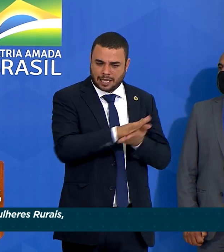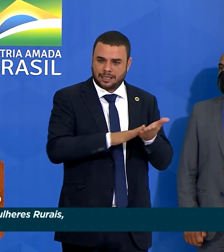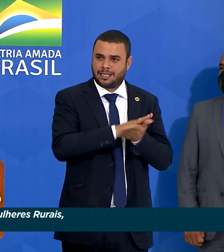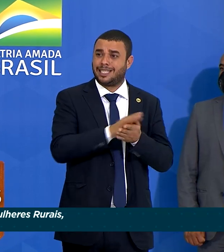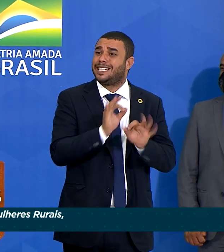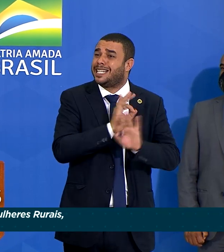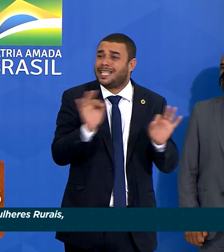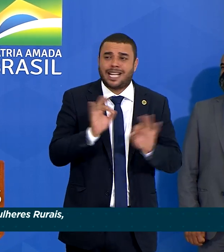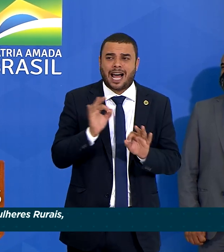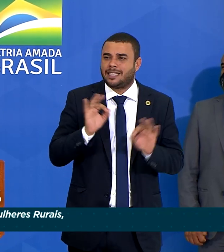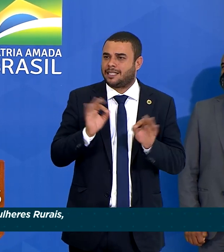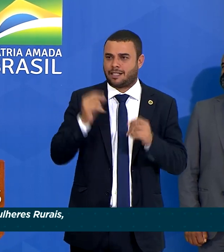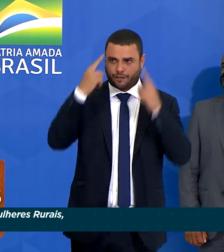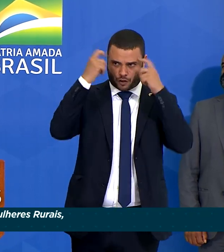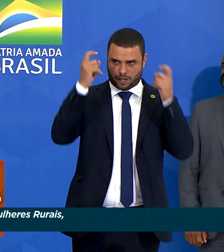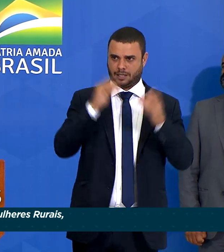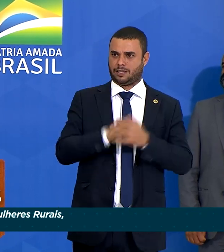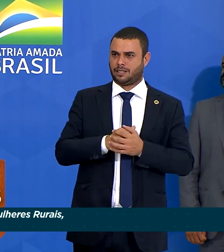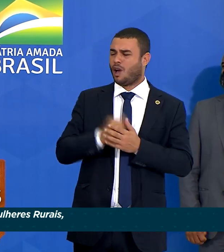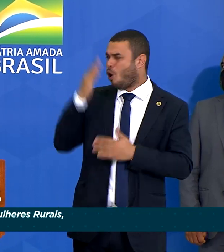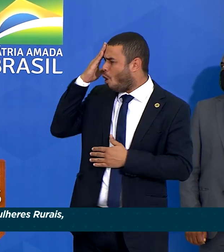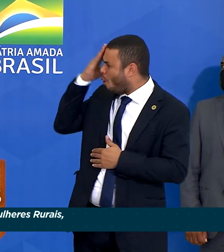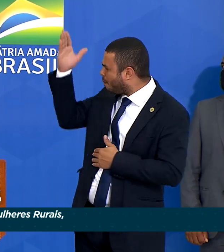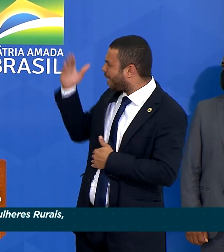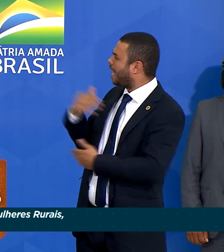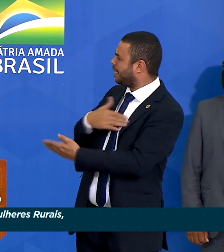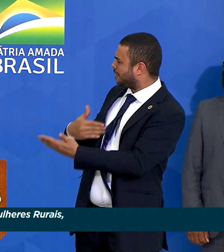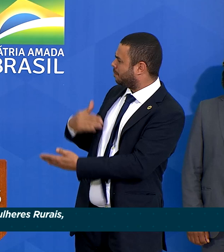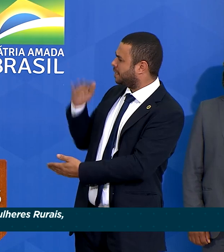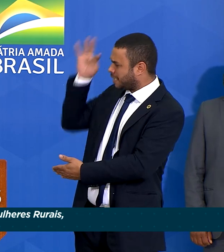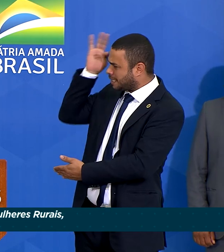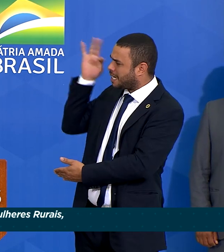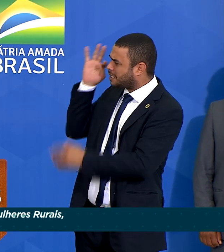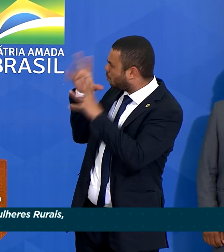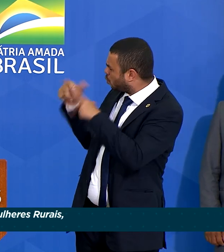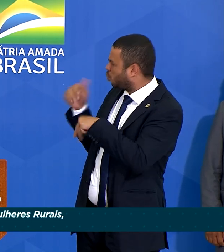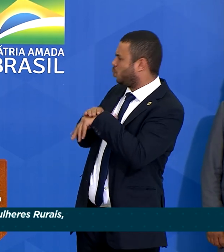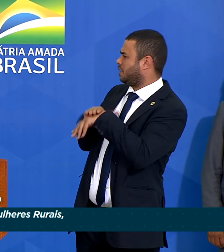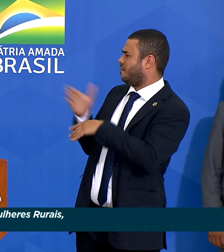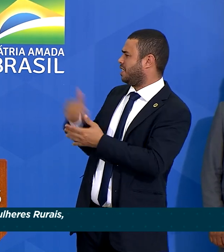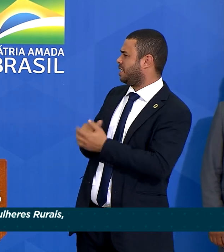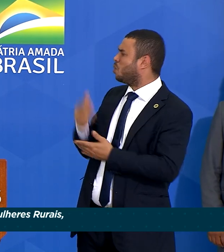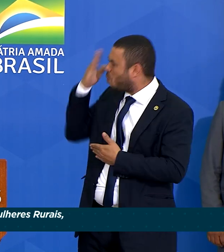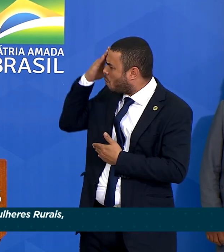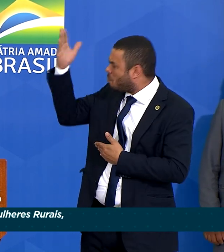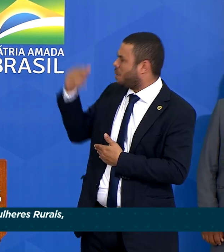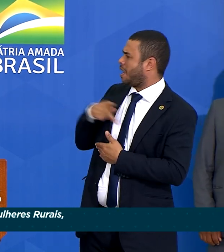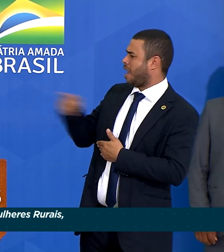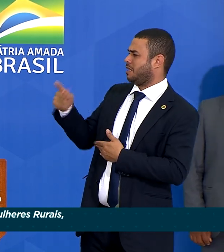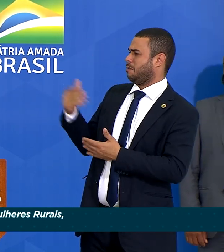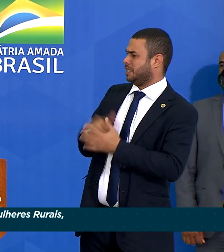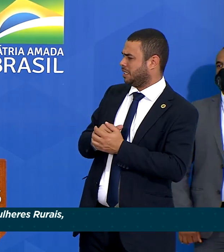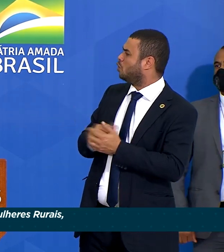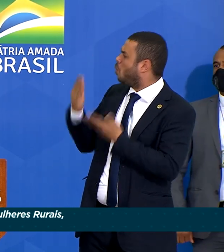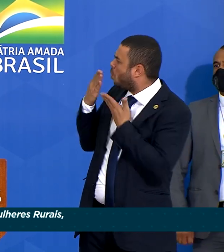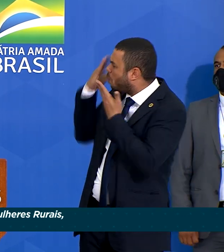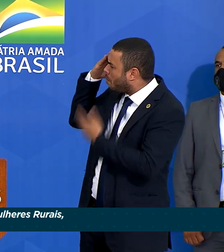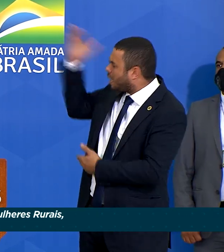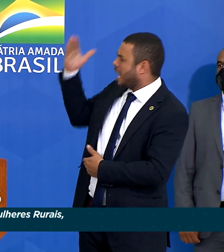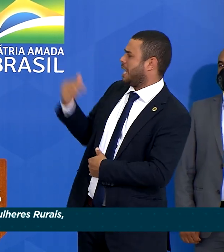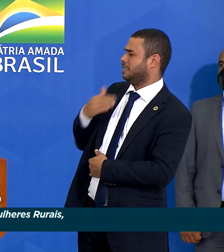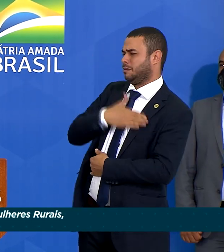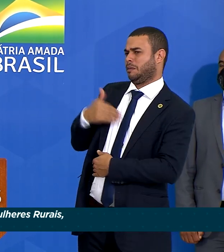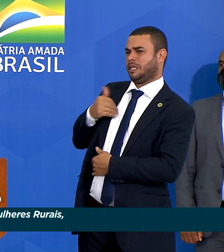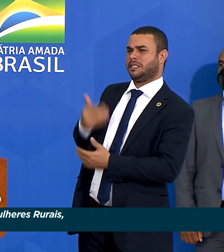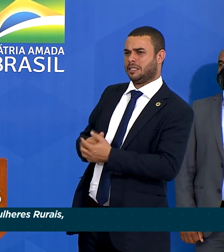de violência. E obrigada, ministra Tereza, por tudo que está fazendo. Obrigada, meu presidente. Obrigada, minha primeira dama.